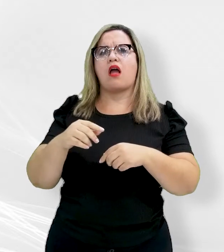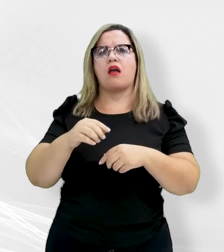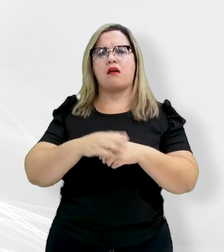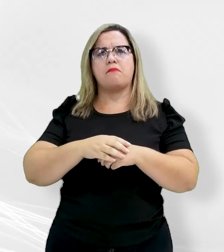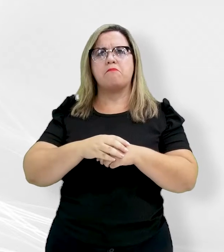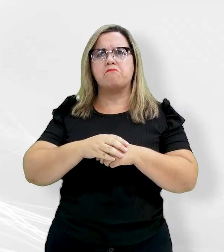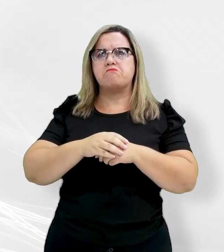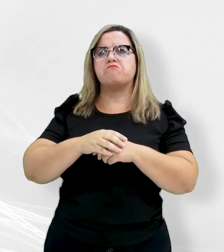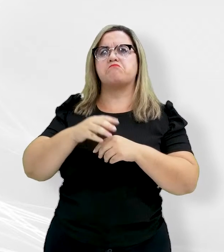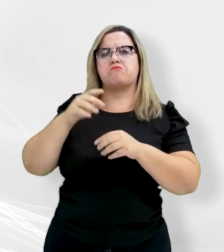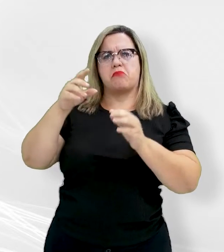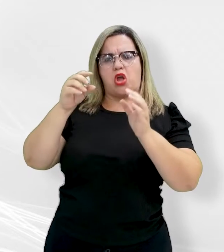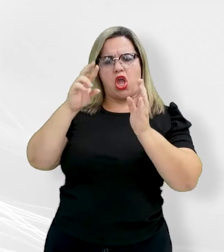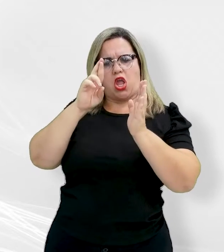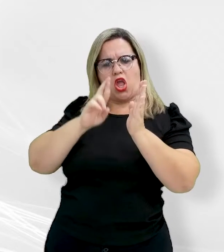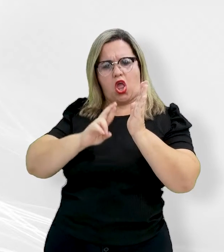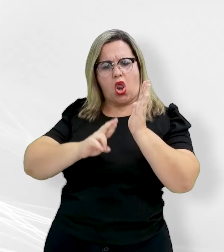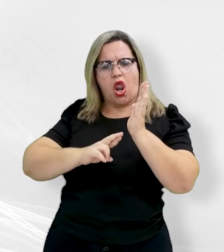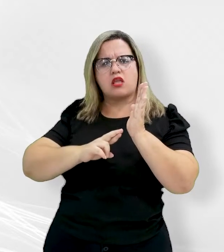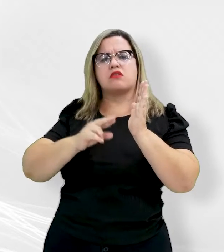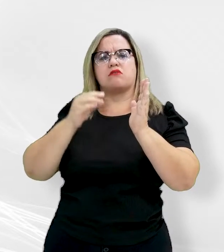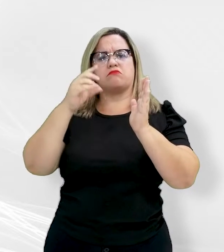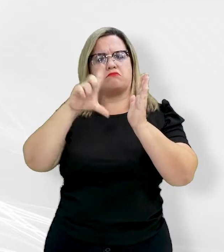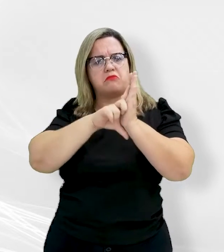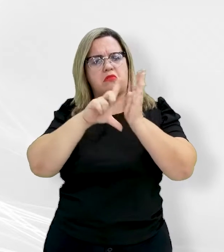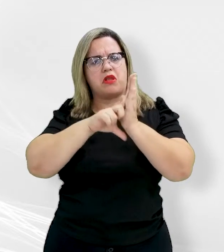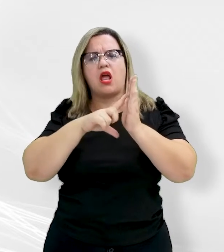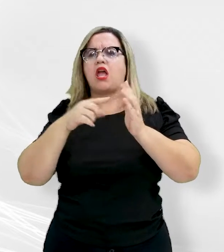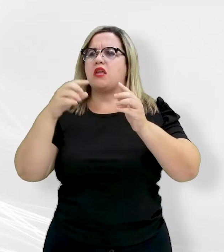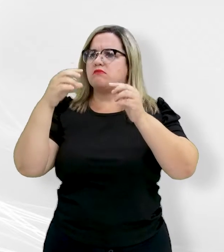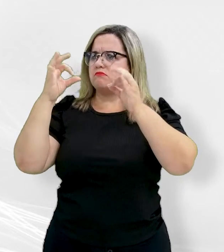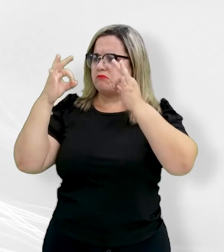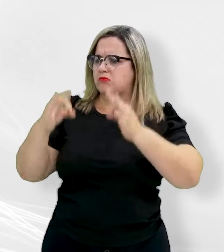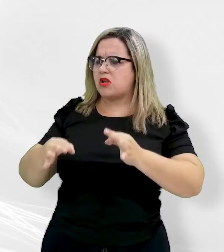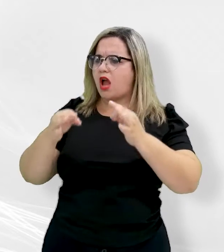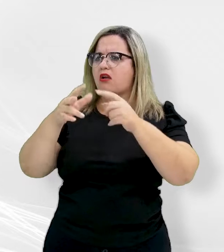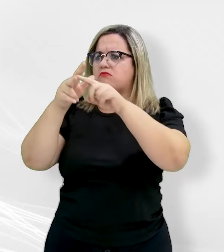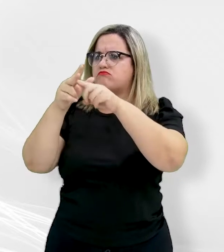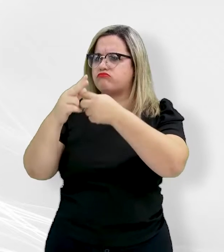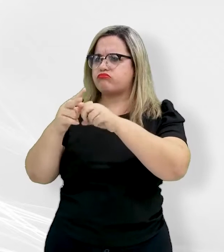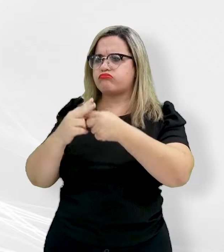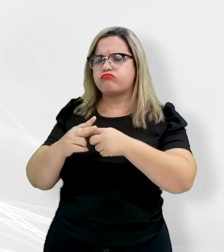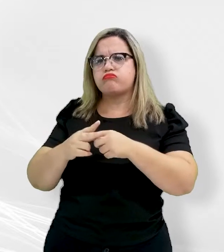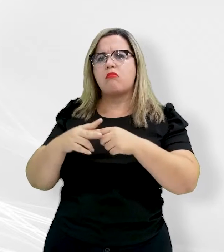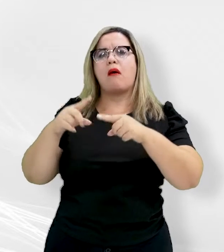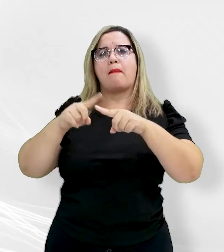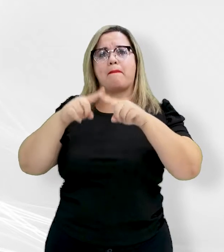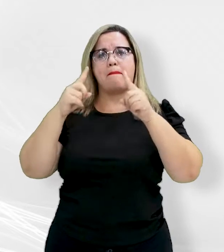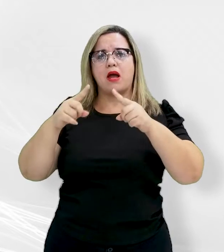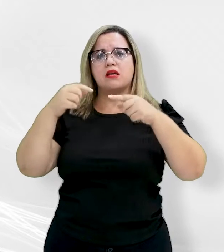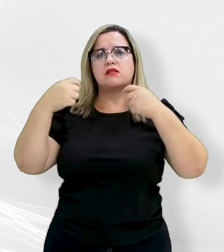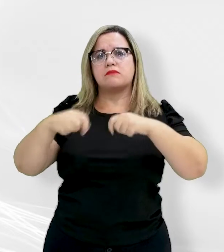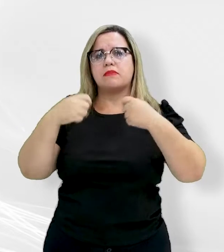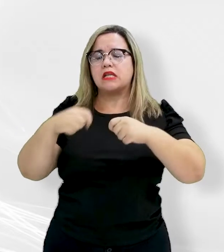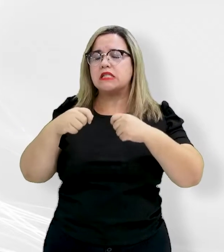que permitia a regularização da propriedade de ocupantes de áreas públicas, desde que fossem considerados como baixa renda,